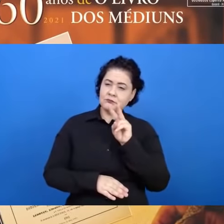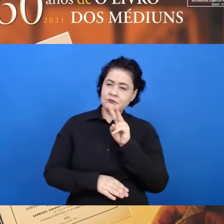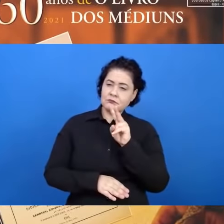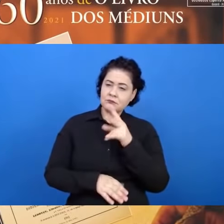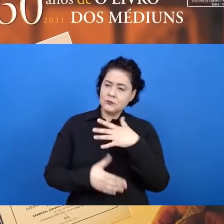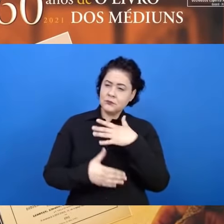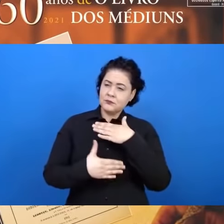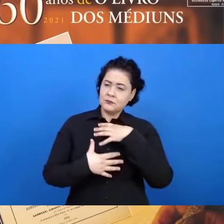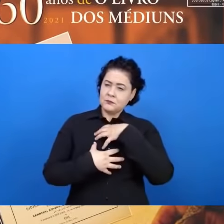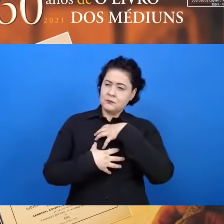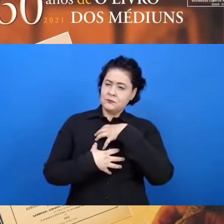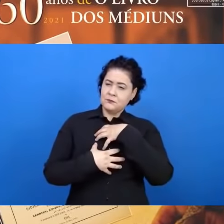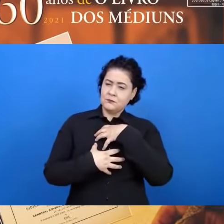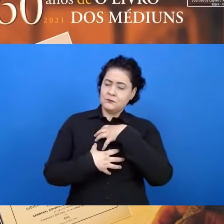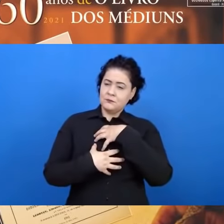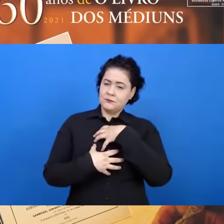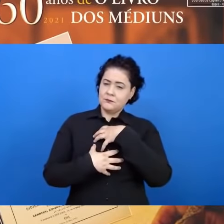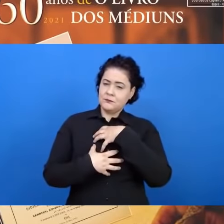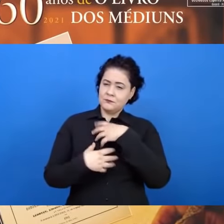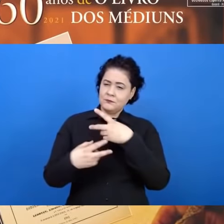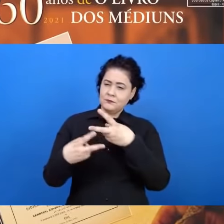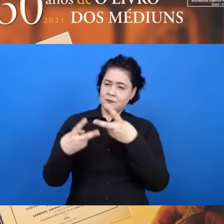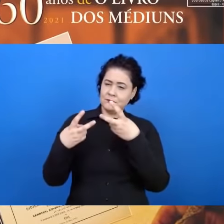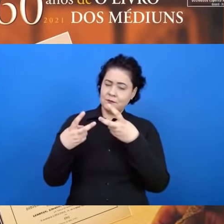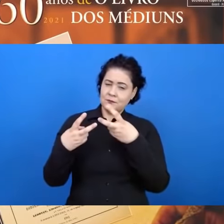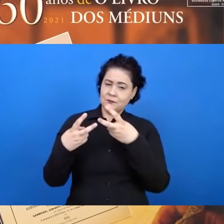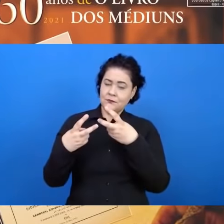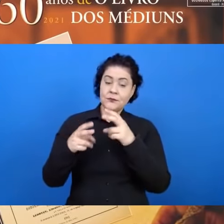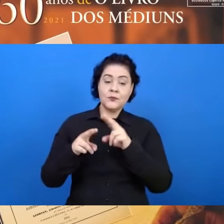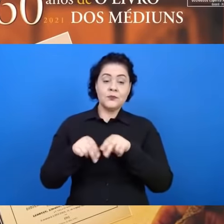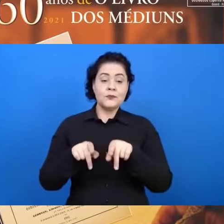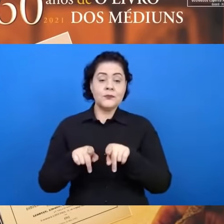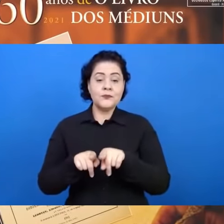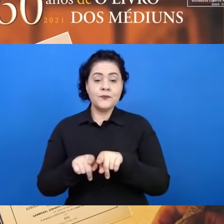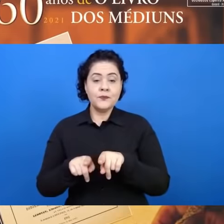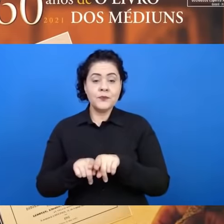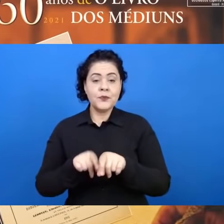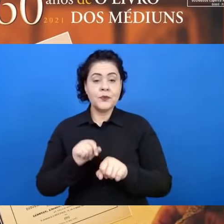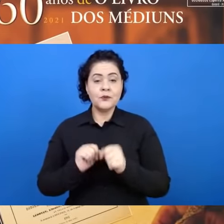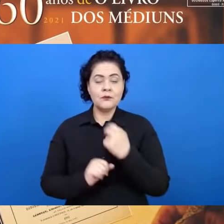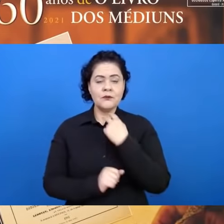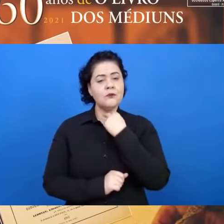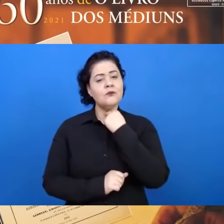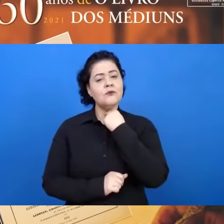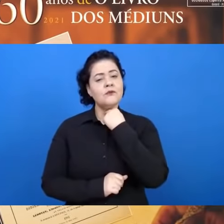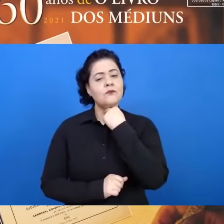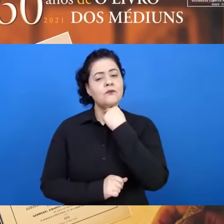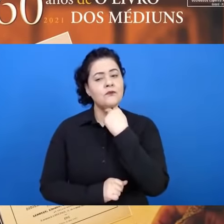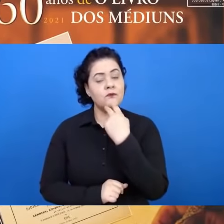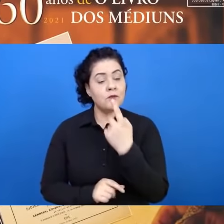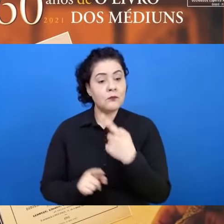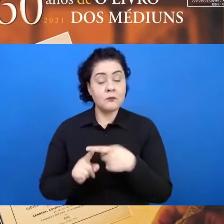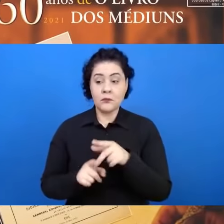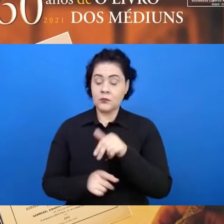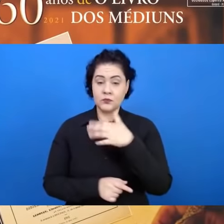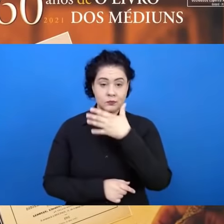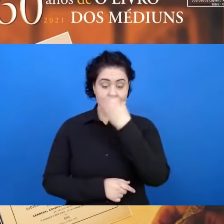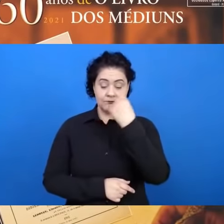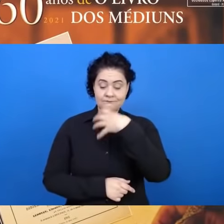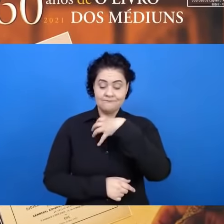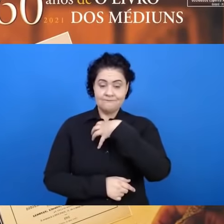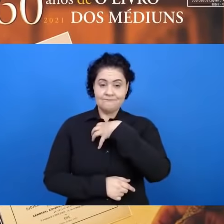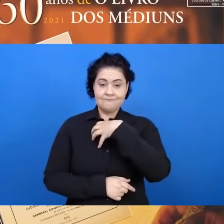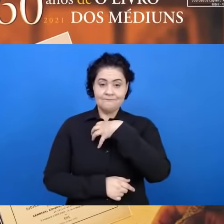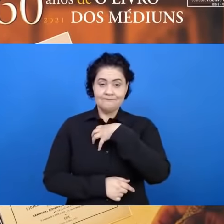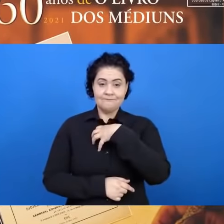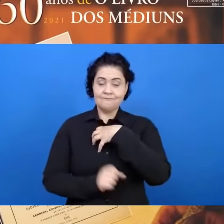e foi quando numa inflexão de voz inesquecível o